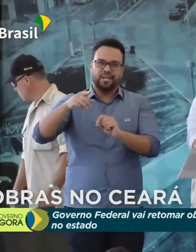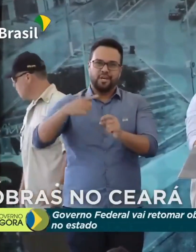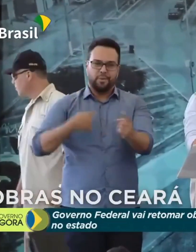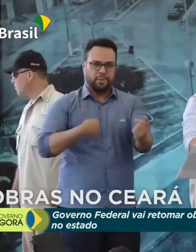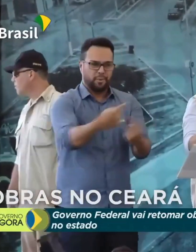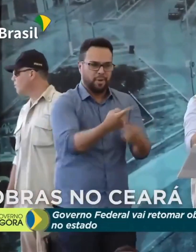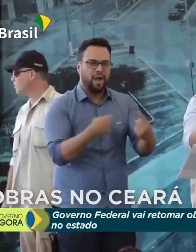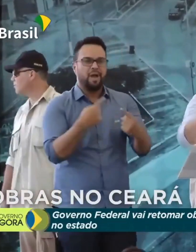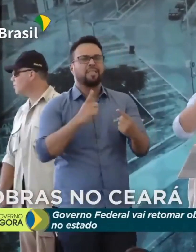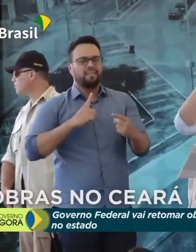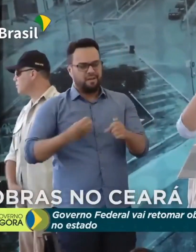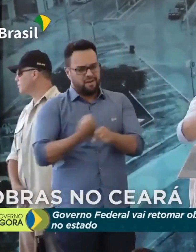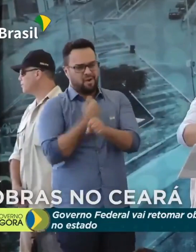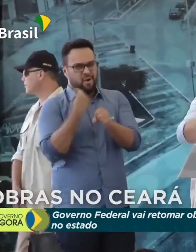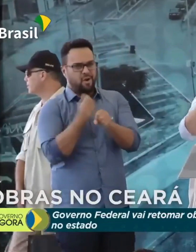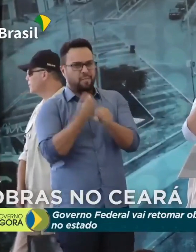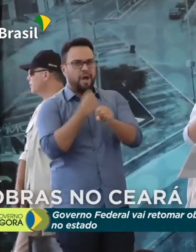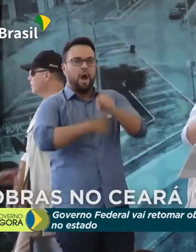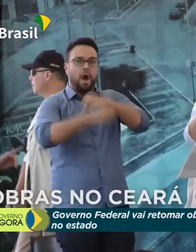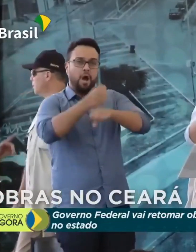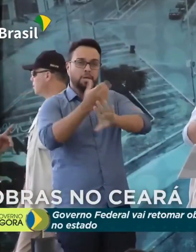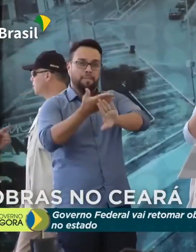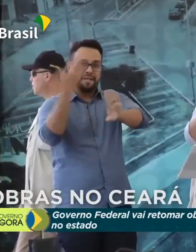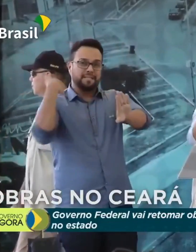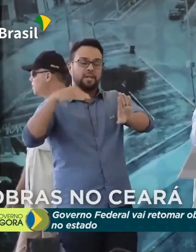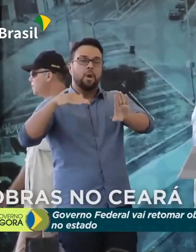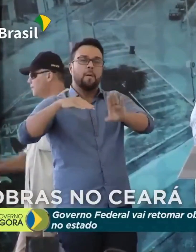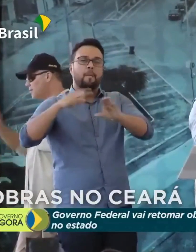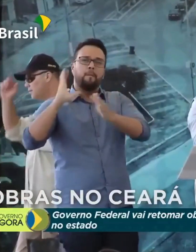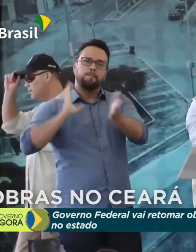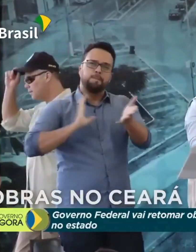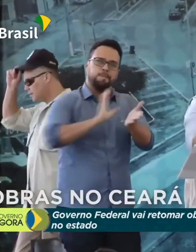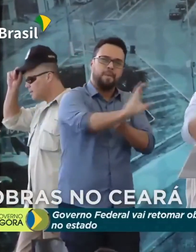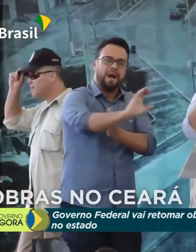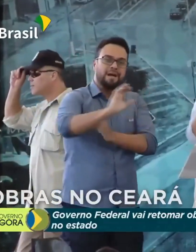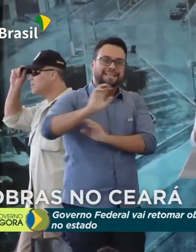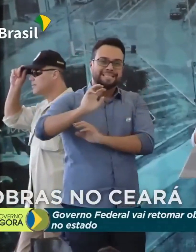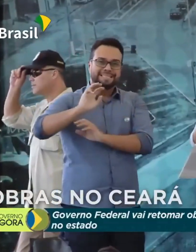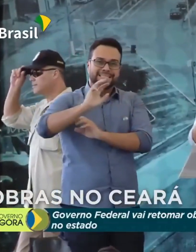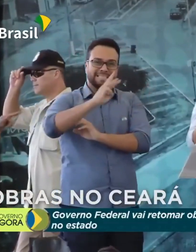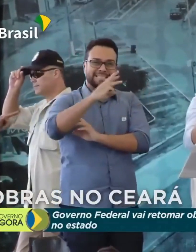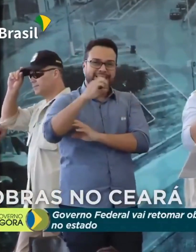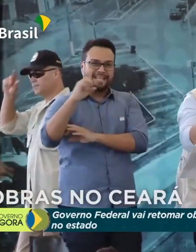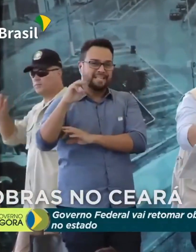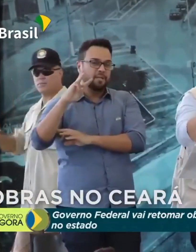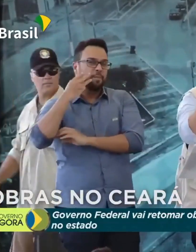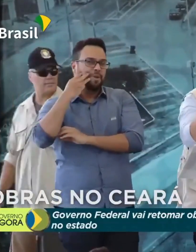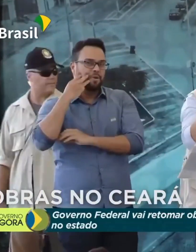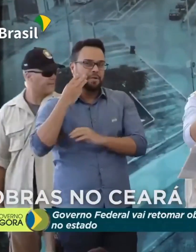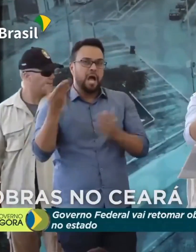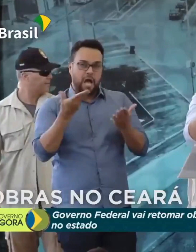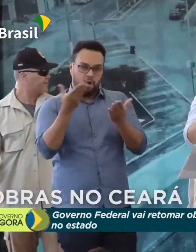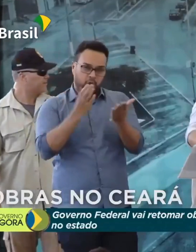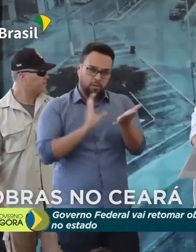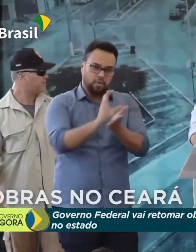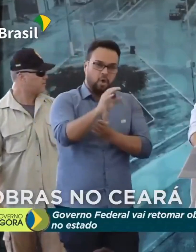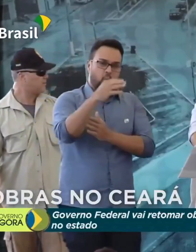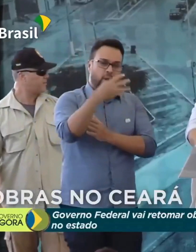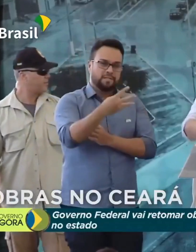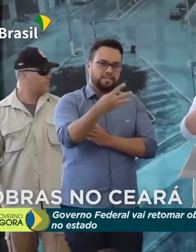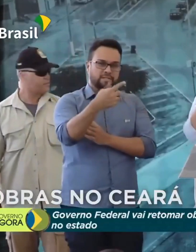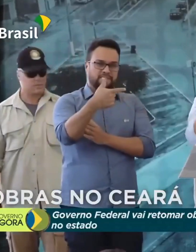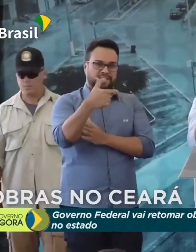Ano passado foram mais de 300 milhões de reais aplicados na transnordestina. E esse ano serão 426 milhões.